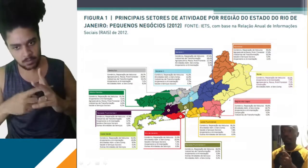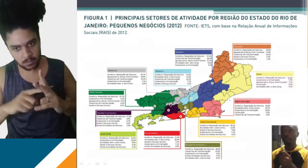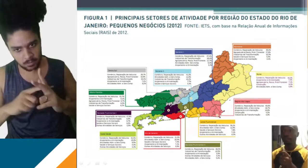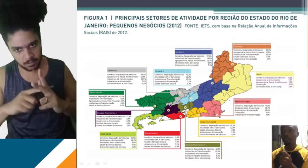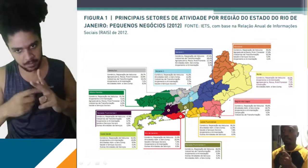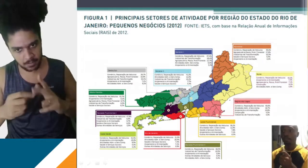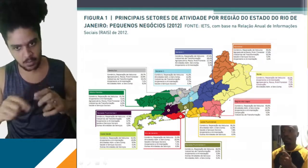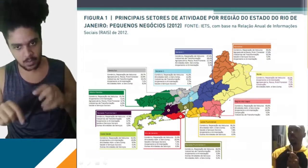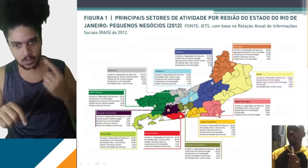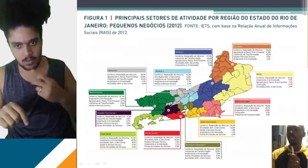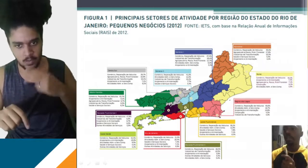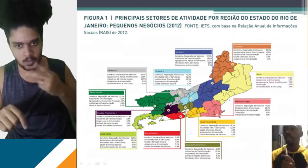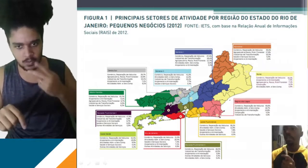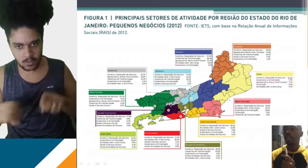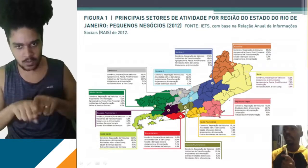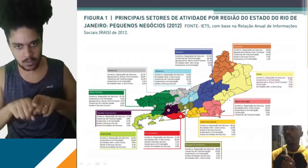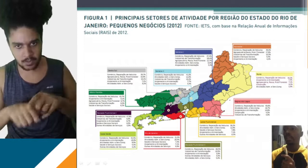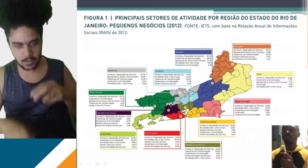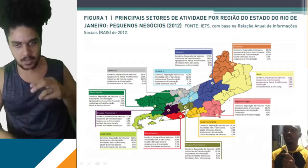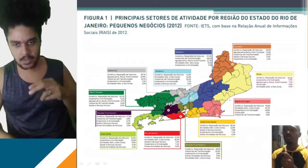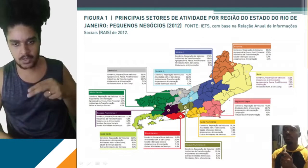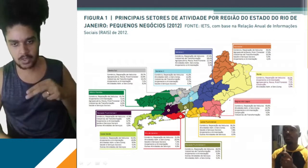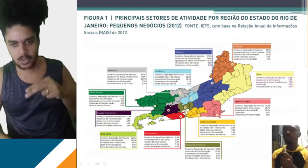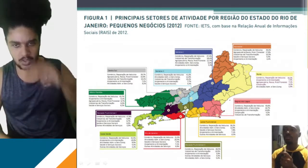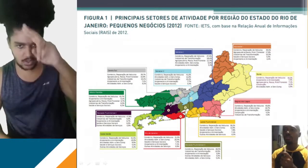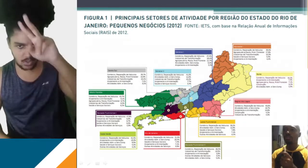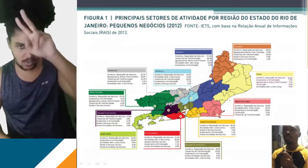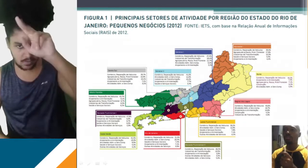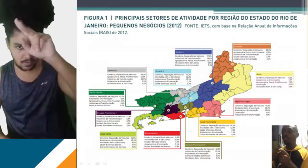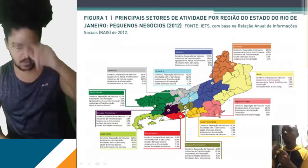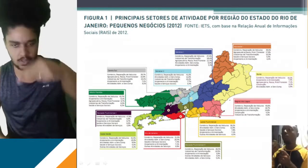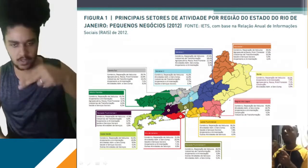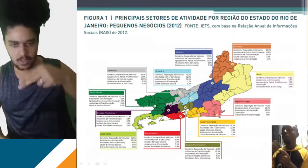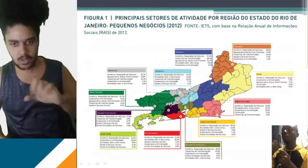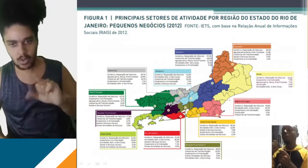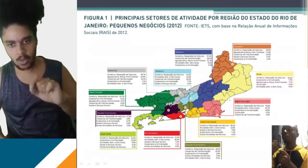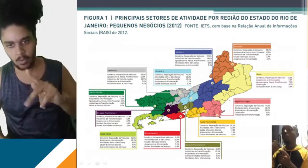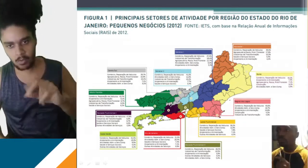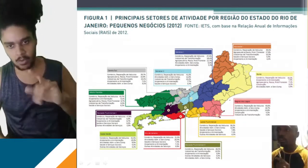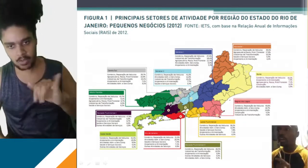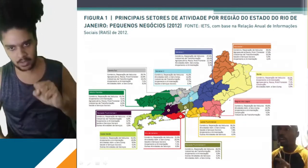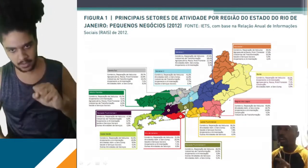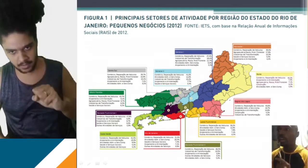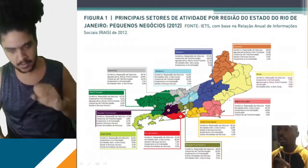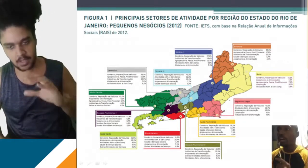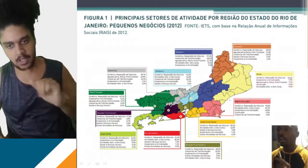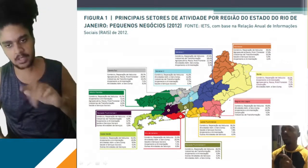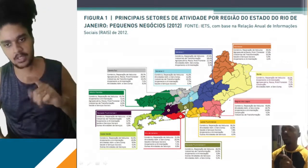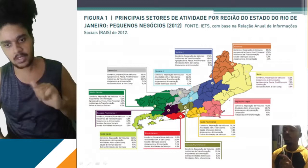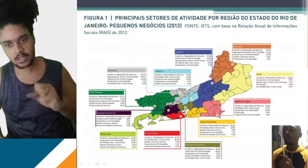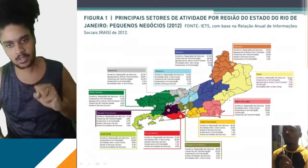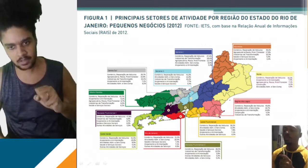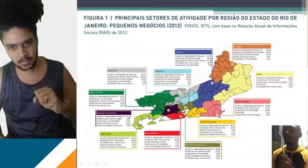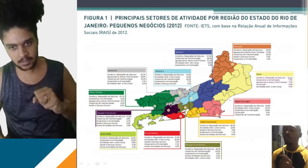serviços para aquela região. Nós vamos destacar aqui a Baixada Fuminense 1, que é Nova Iguaçu, López, Caxias. A gente vai ter o comércio, que é muito forte, a